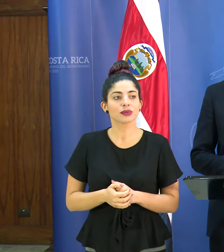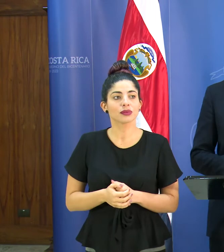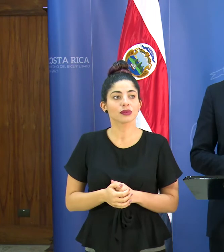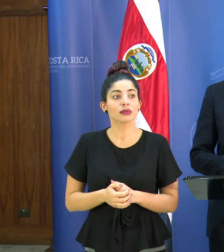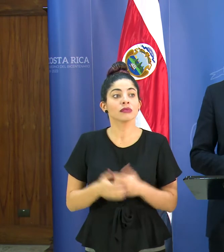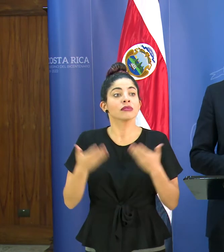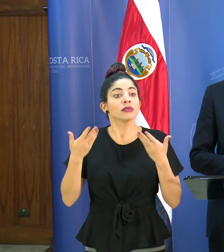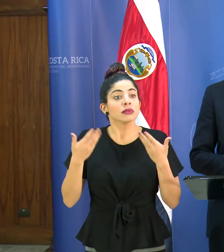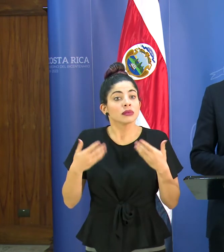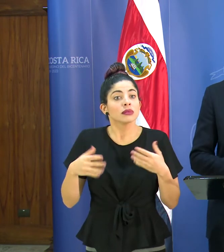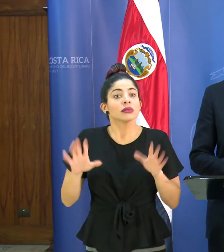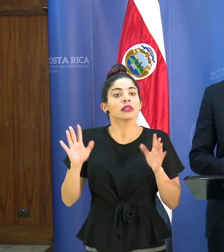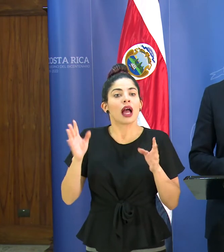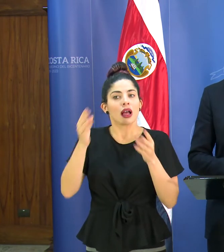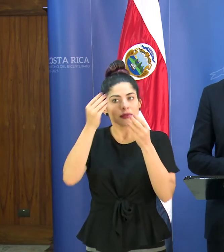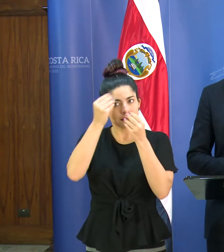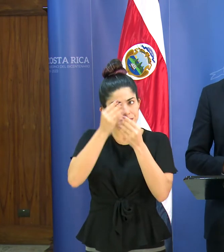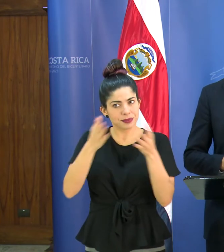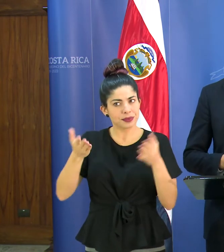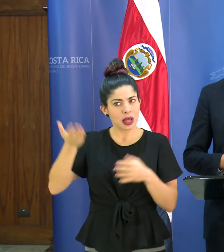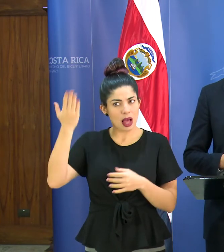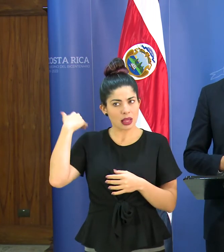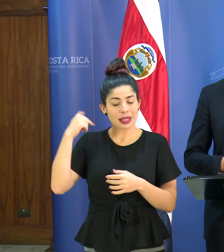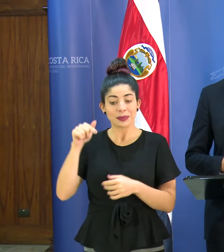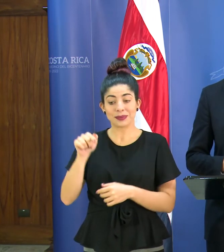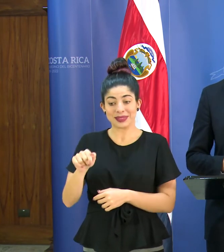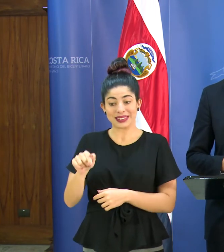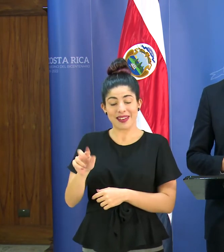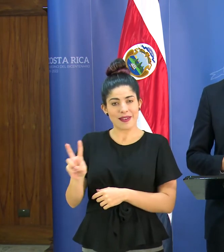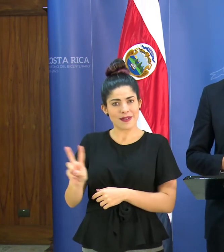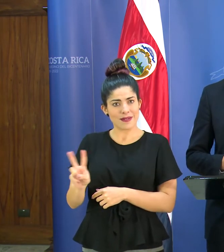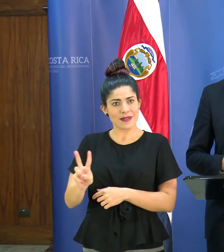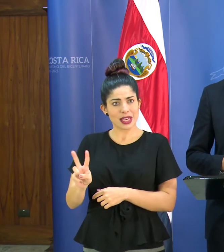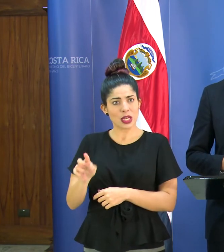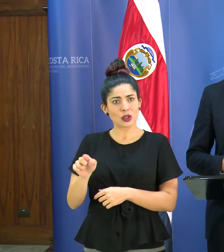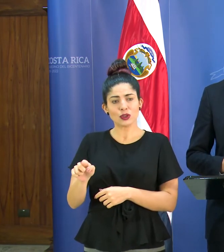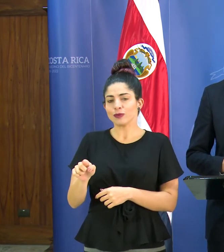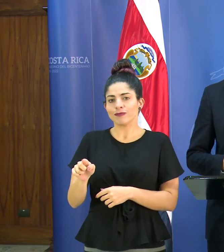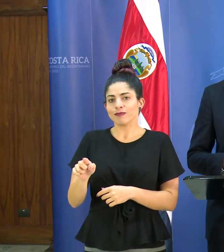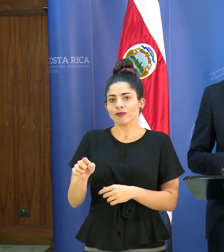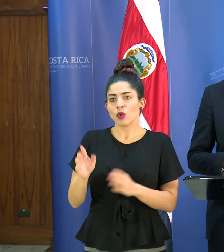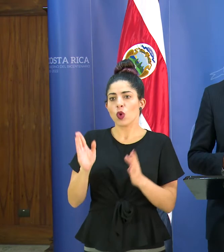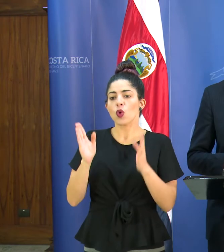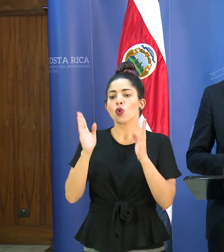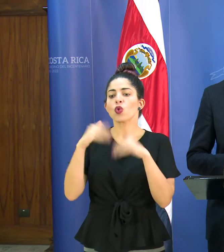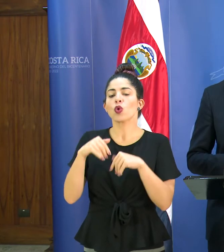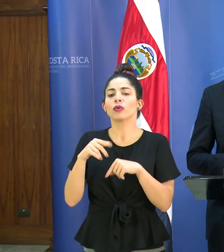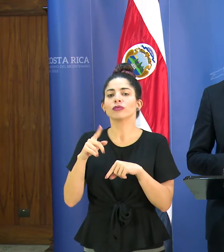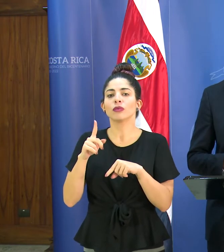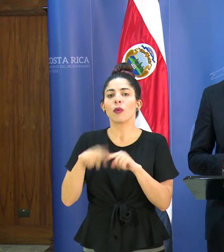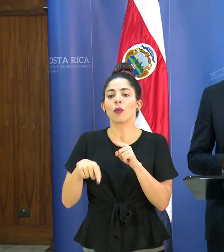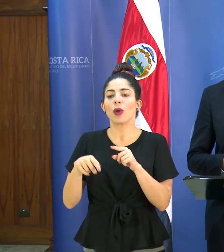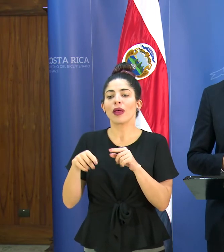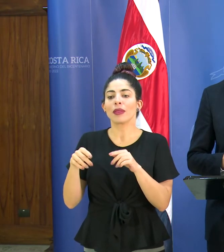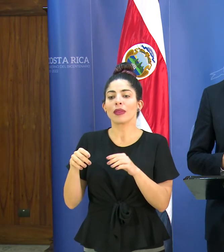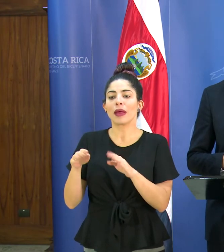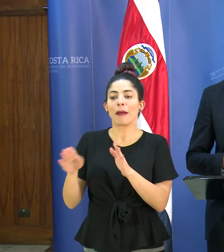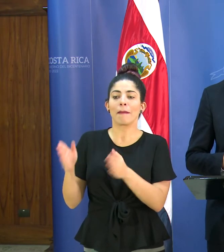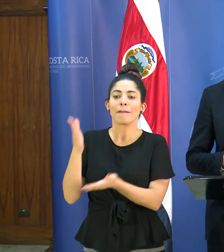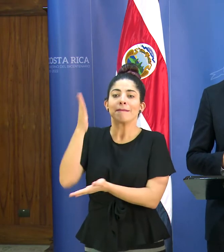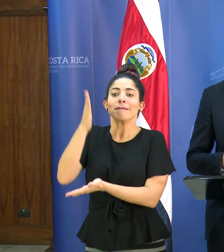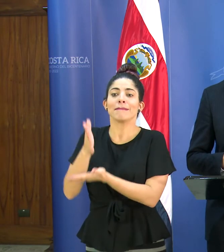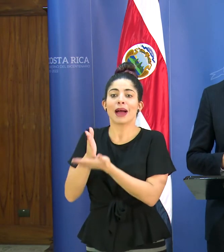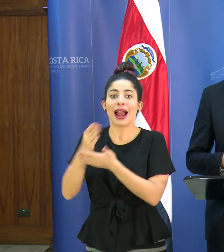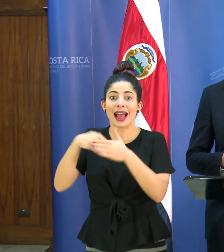Ya lo habíamos indicado, este virus no hay forma de contener su ingreso a los